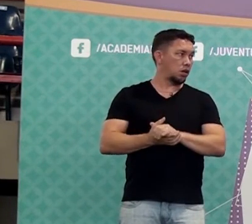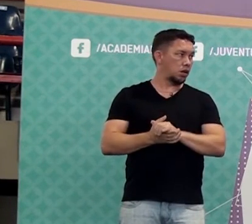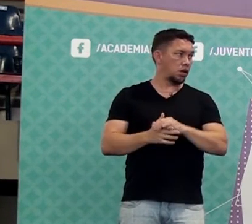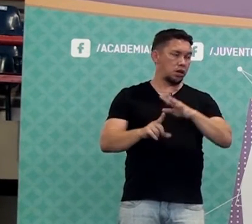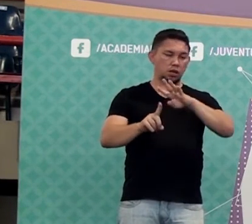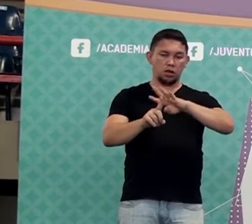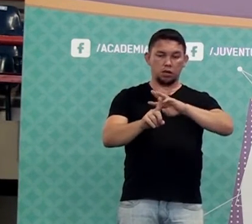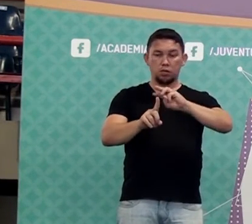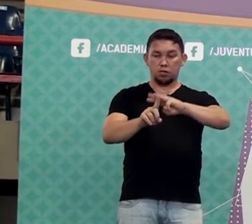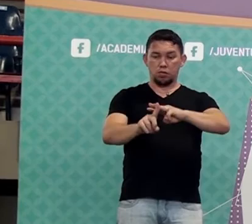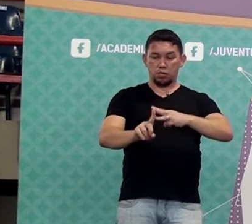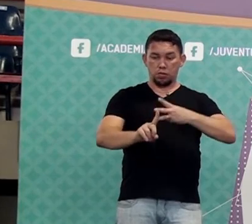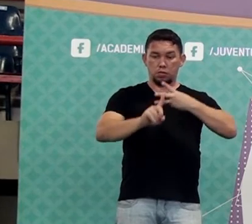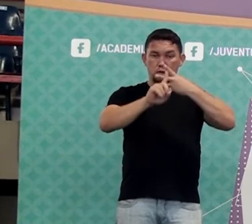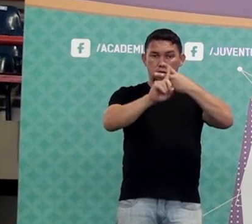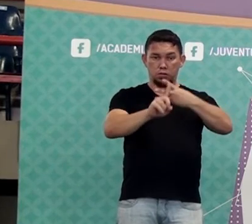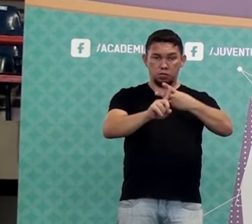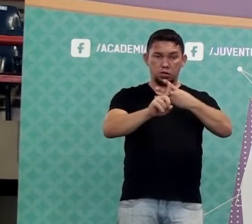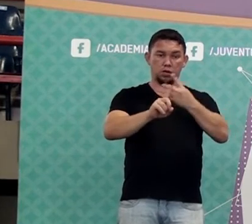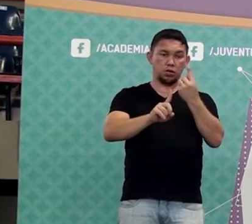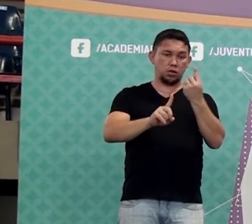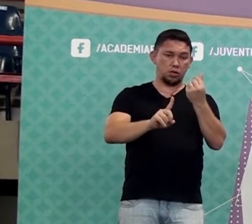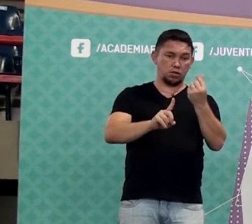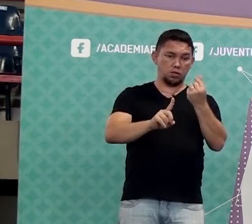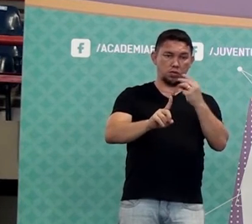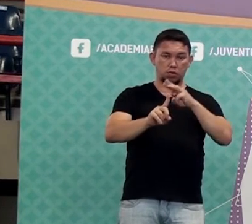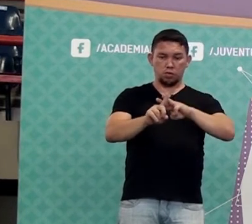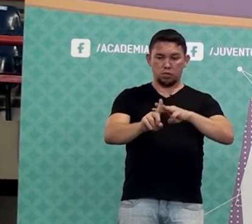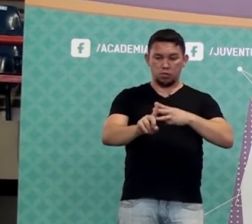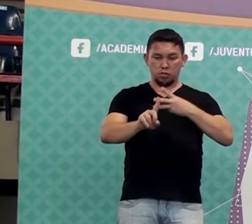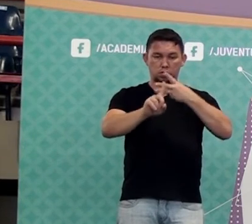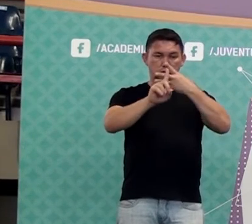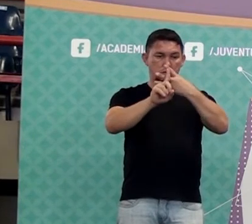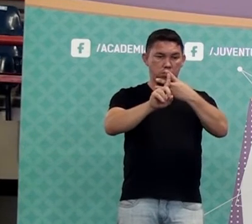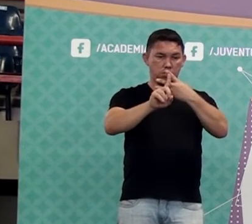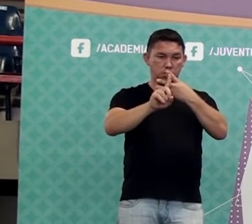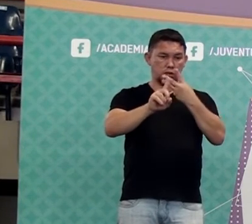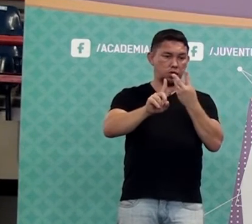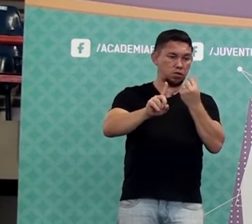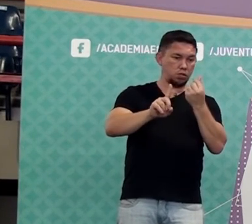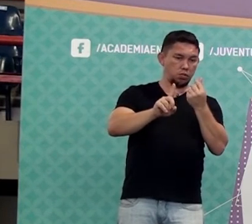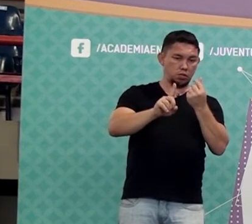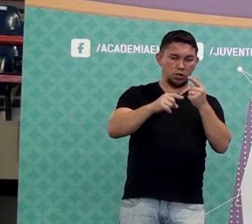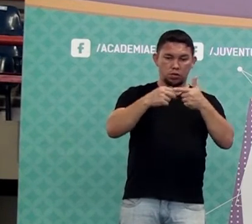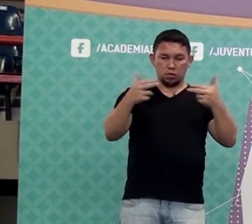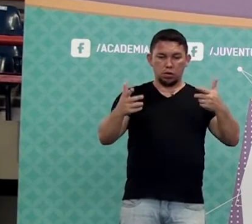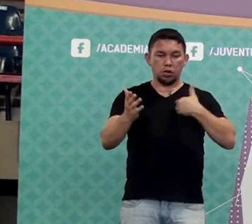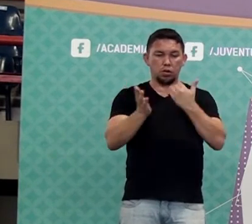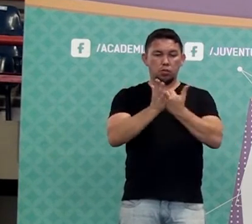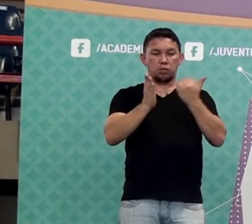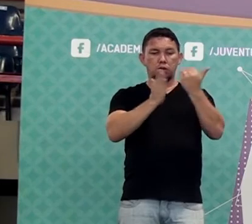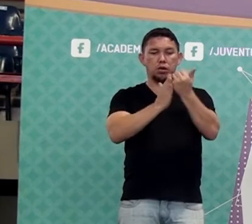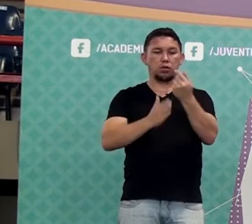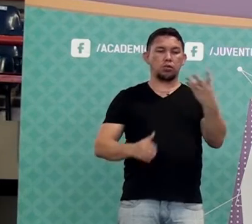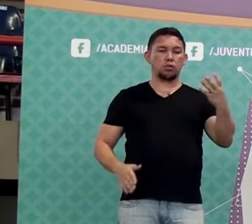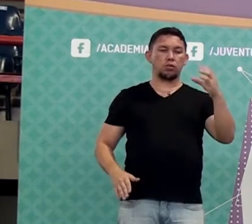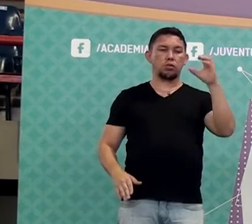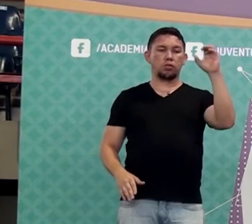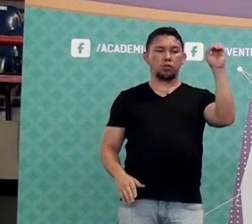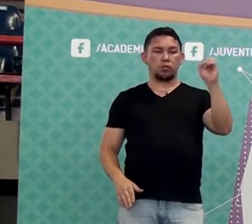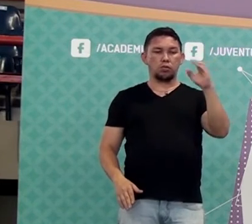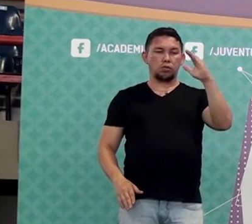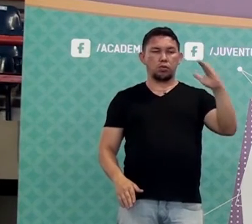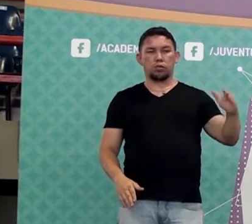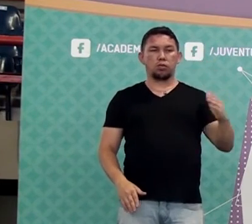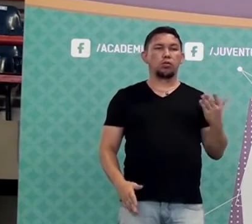Ao triplicar o preço de uma mercadoria, triplicar, estando dando um aumento de quantos por cento? Se você triplica,